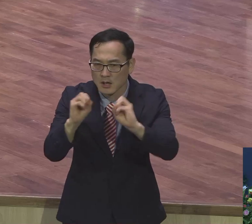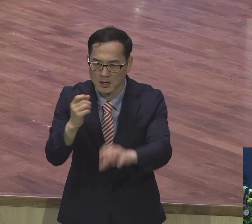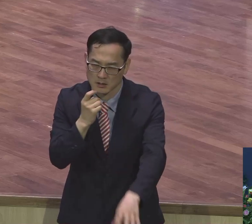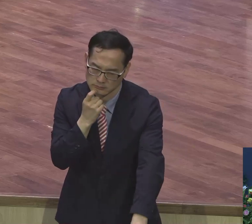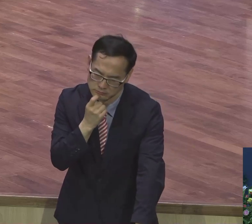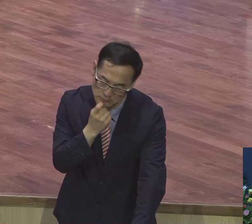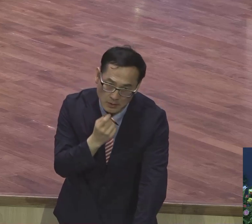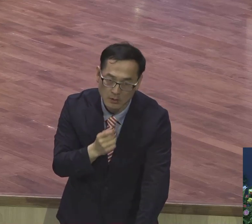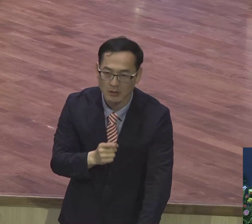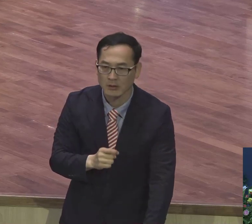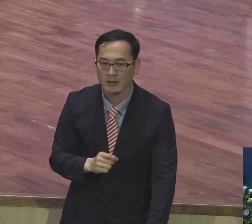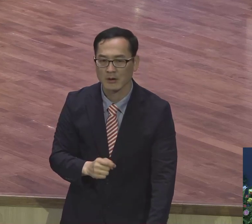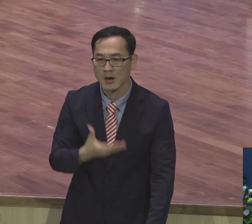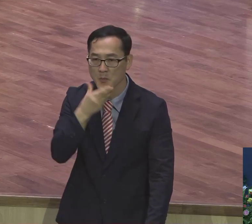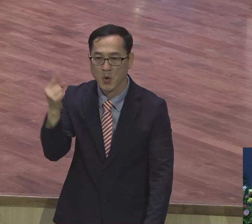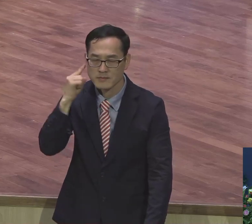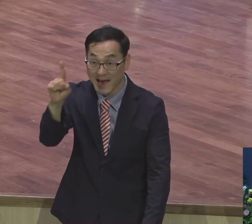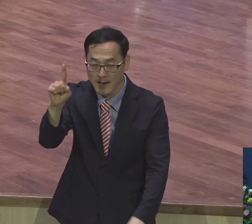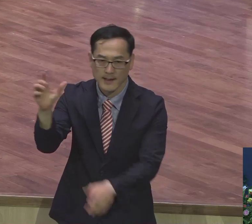속에 있는 복음하라 전거하겠다고.